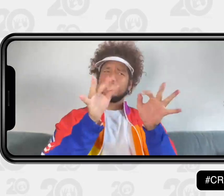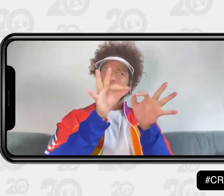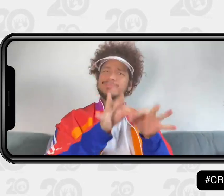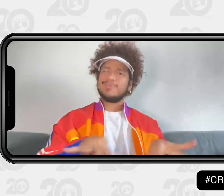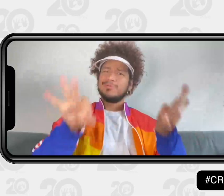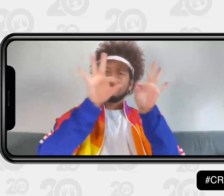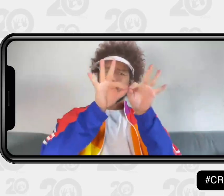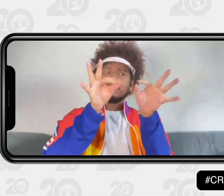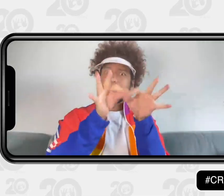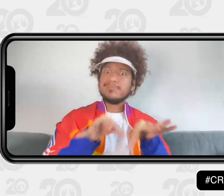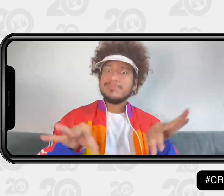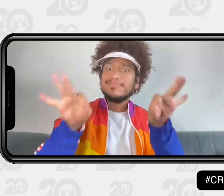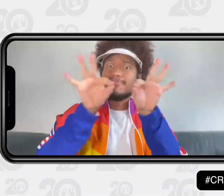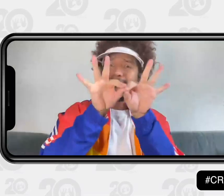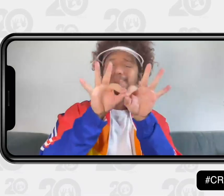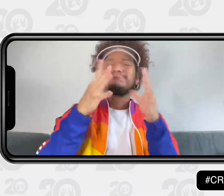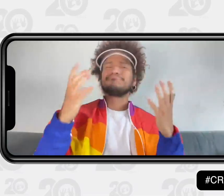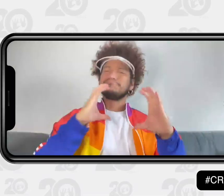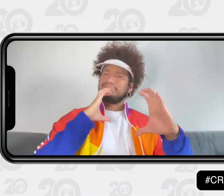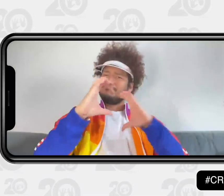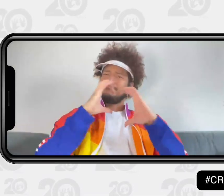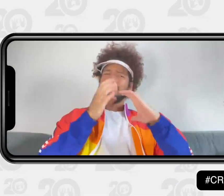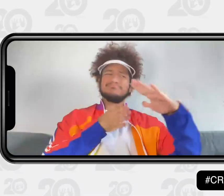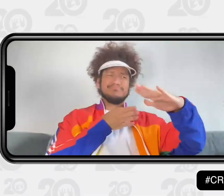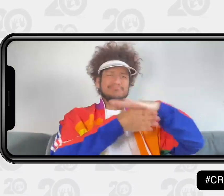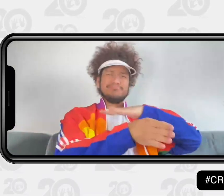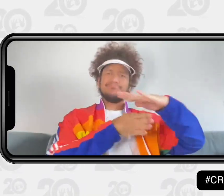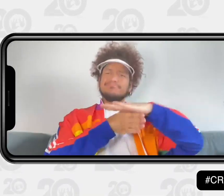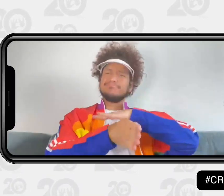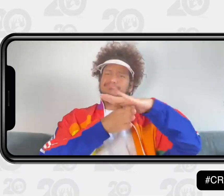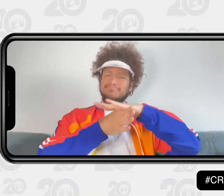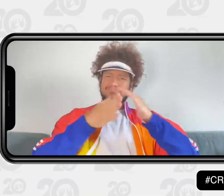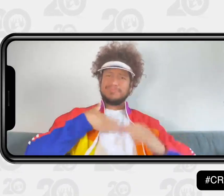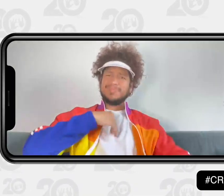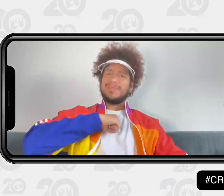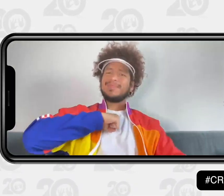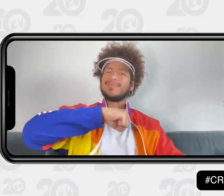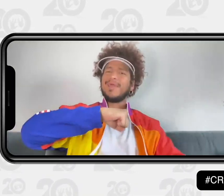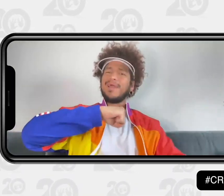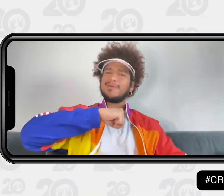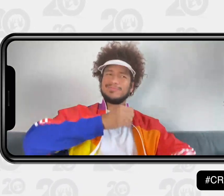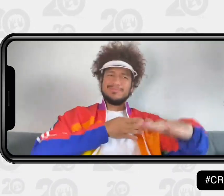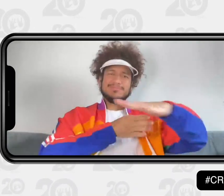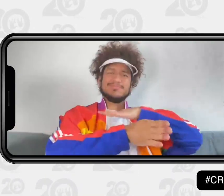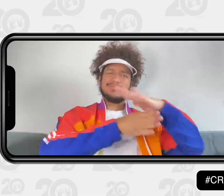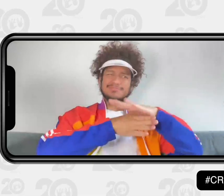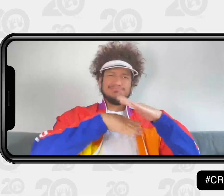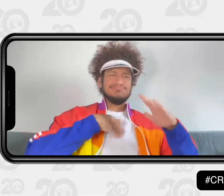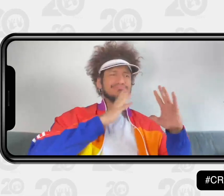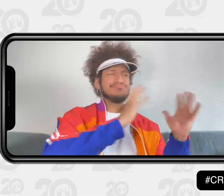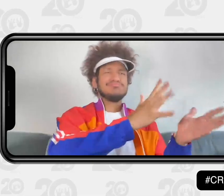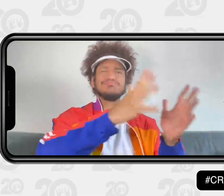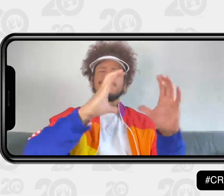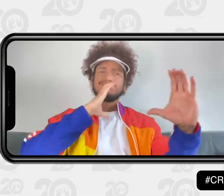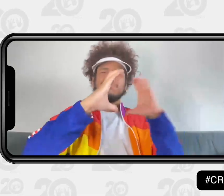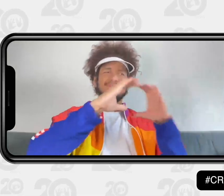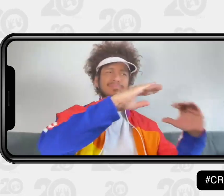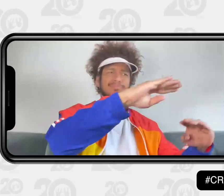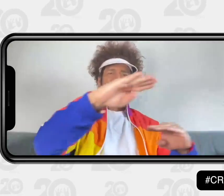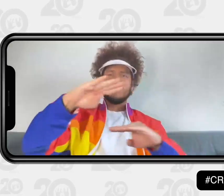reconocemos que el Centro de Relevo realmente es importante porque garantiza la información y la comunicación, el acceso a la